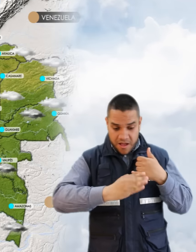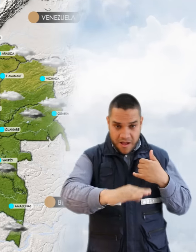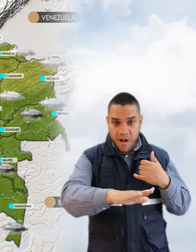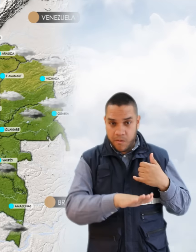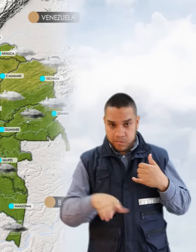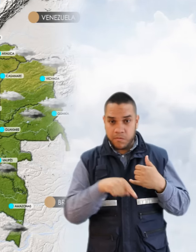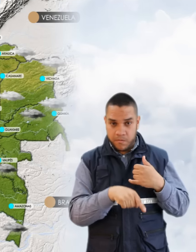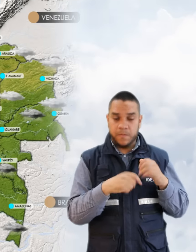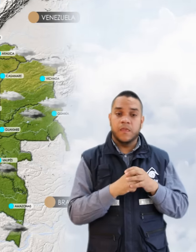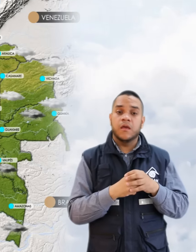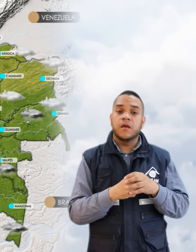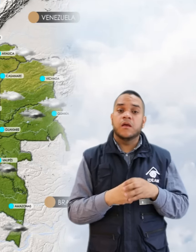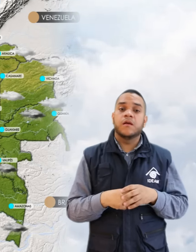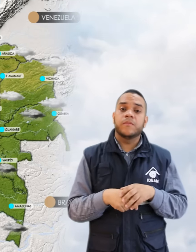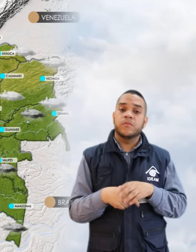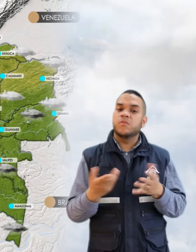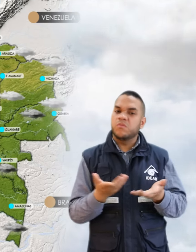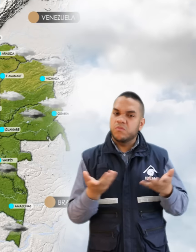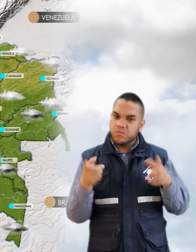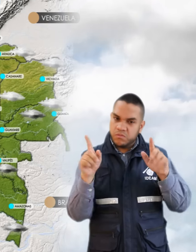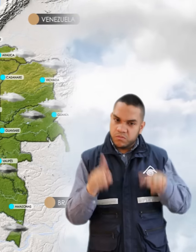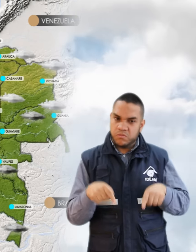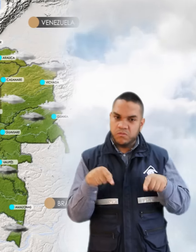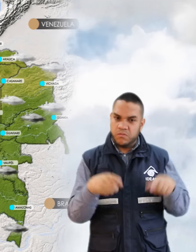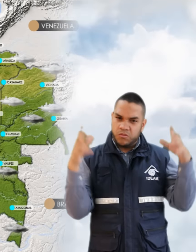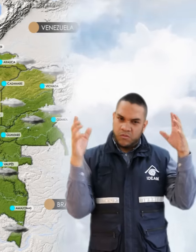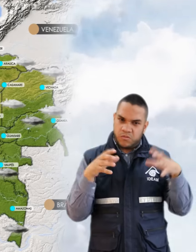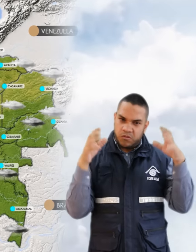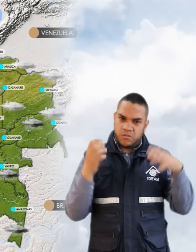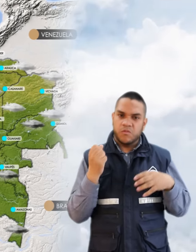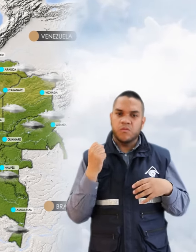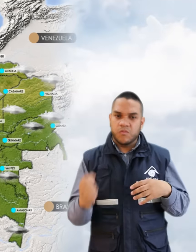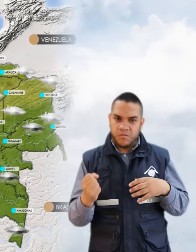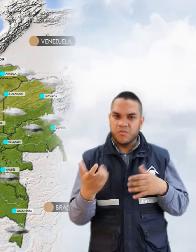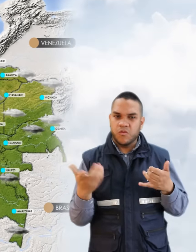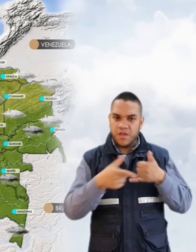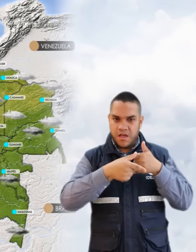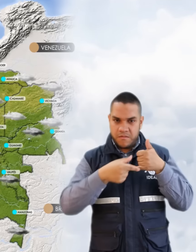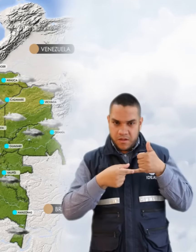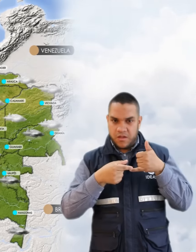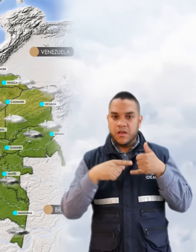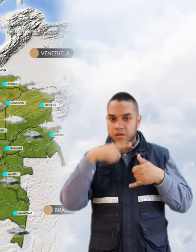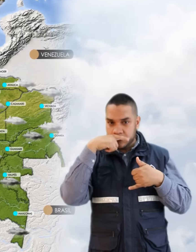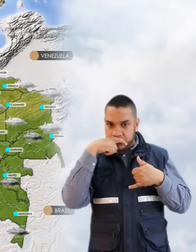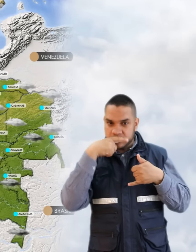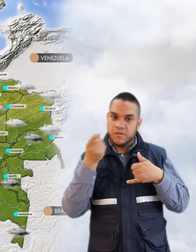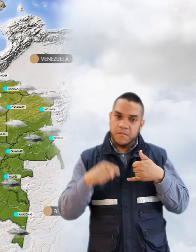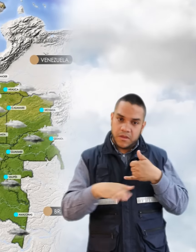que las precipitaciones en amplios sectores de la región donde serán más fuertes en el pie de Monte Amazónico y hacia el oriente de la región.